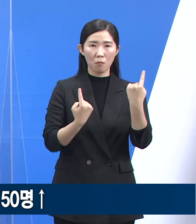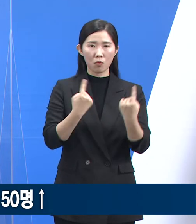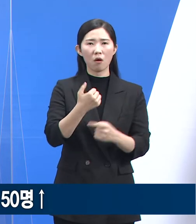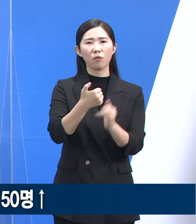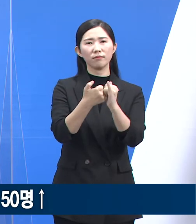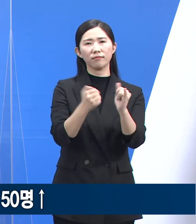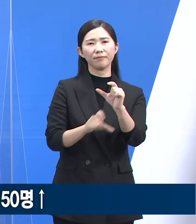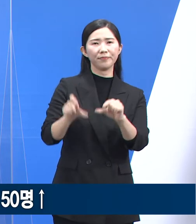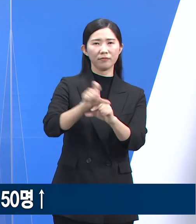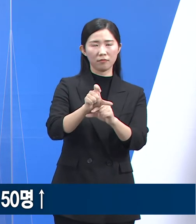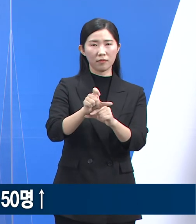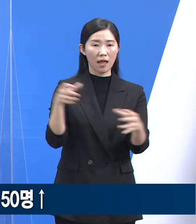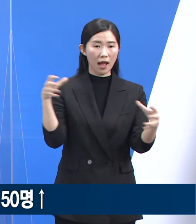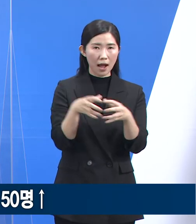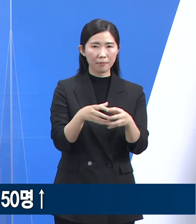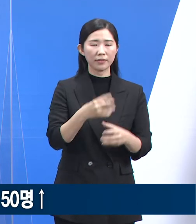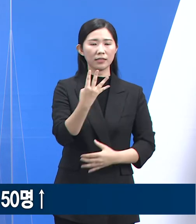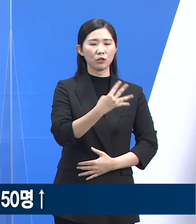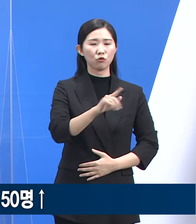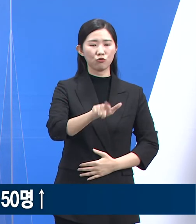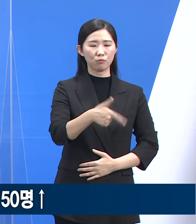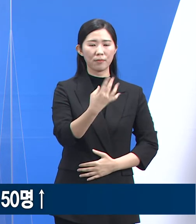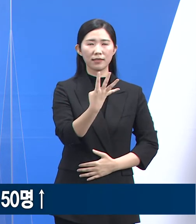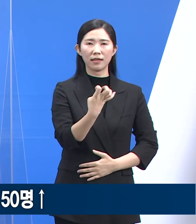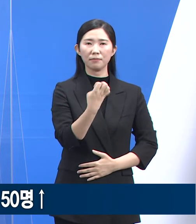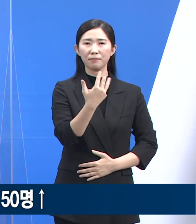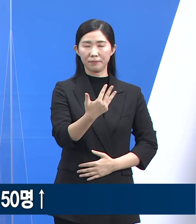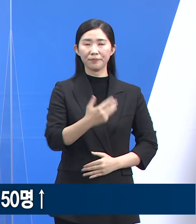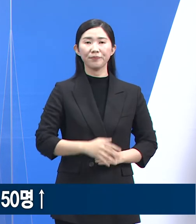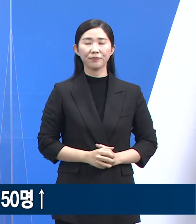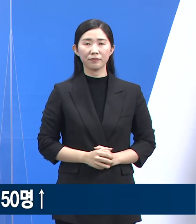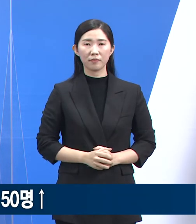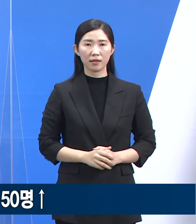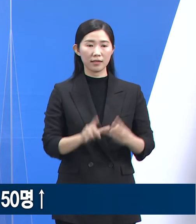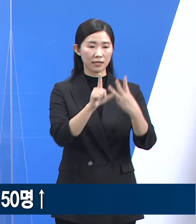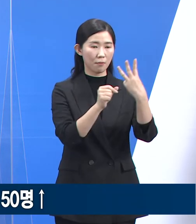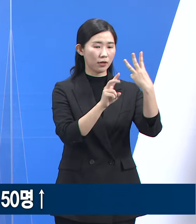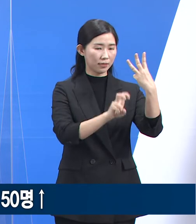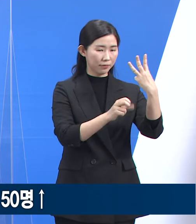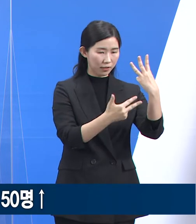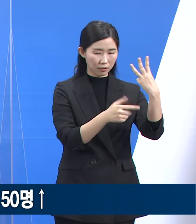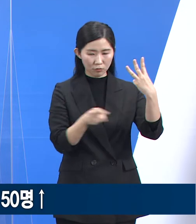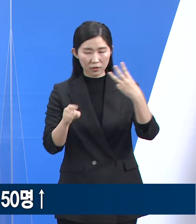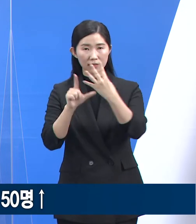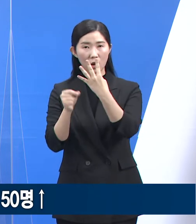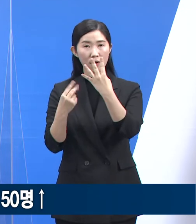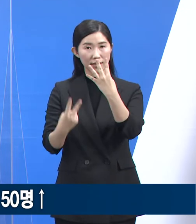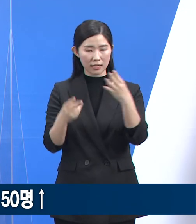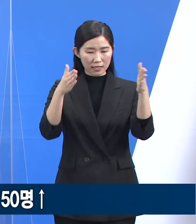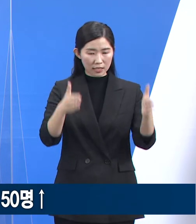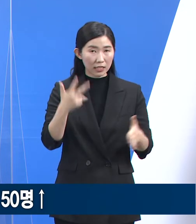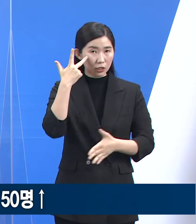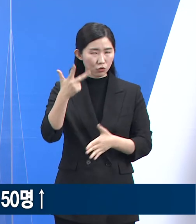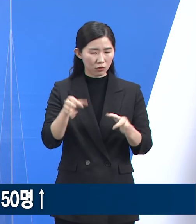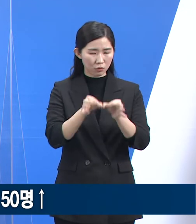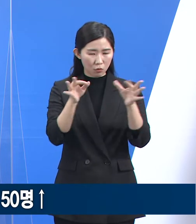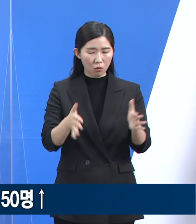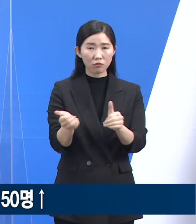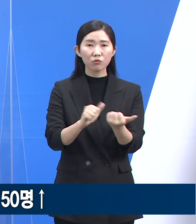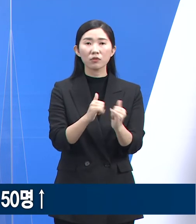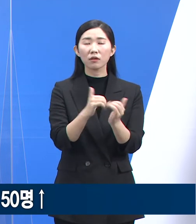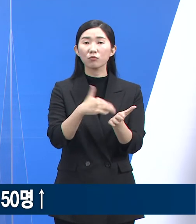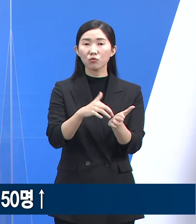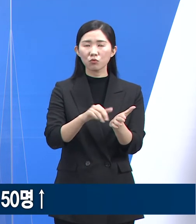50명 증가한 4,638명입니다. 3월 27일부터 4월 2일까지 한 주간 발생한 도내 사망자는